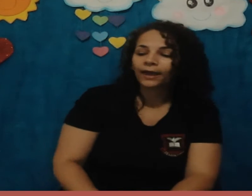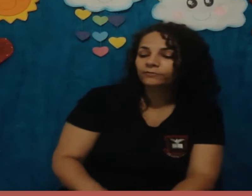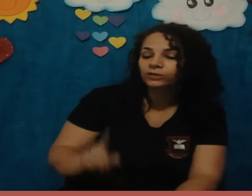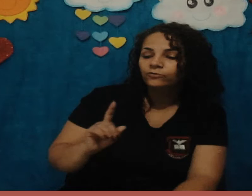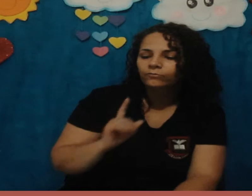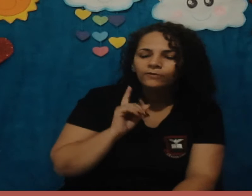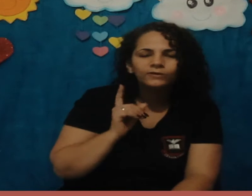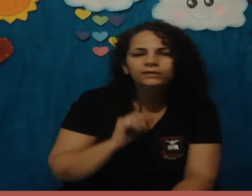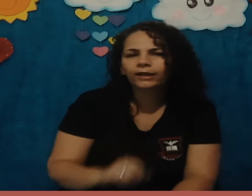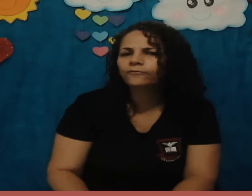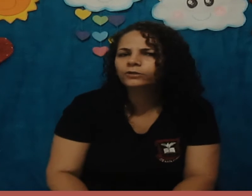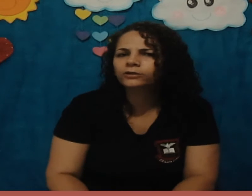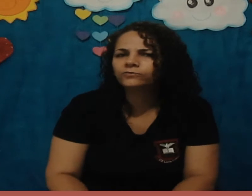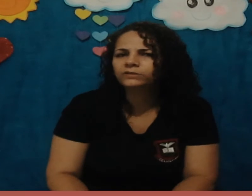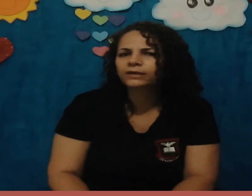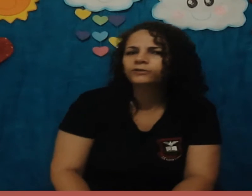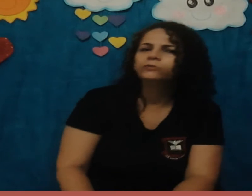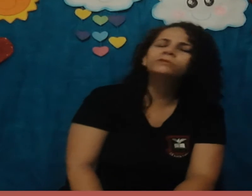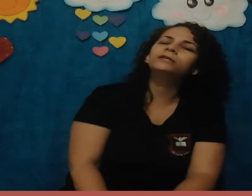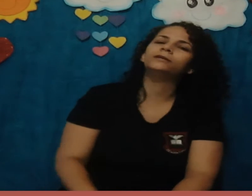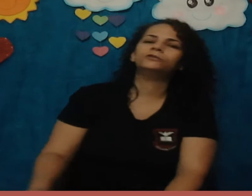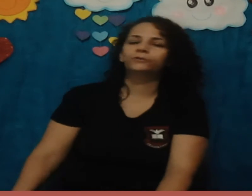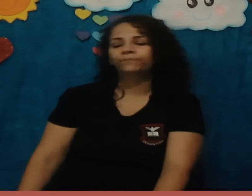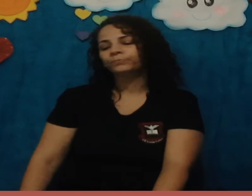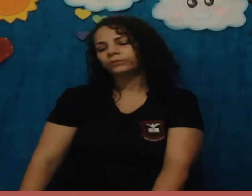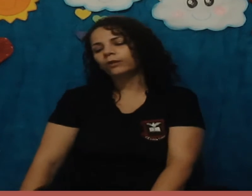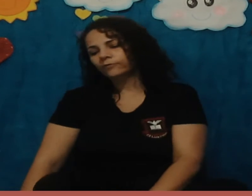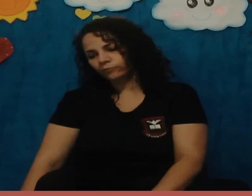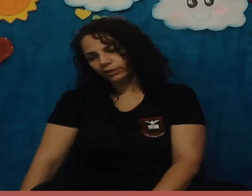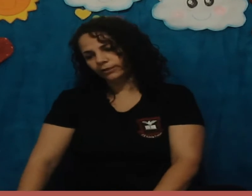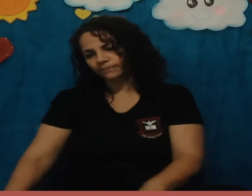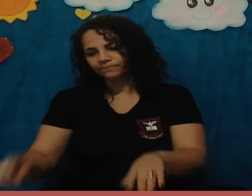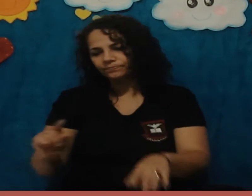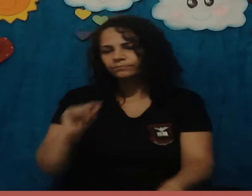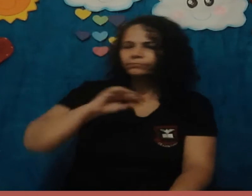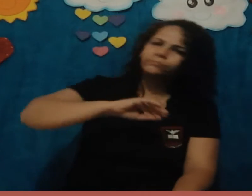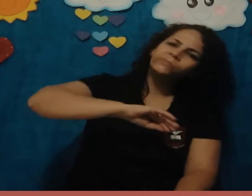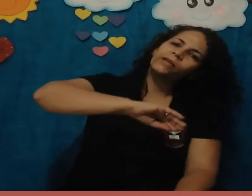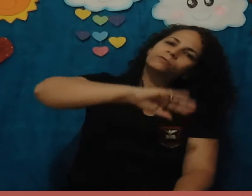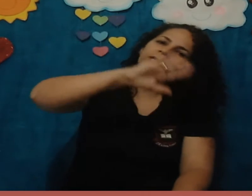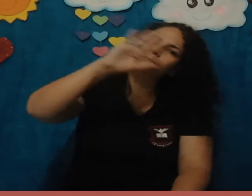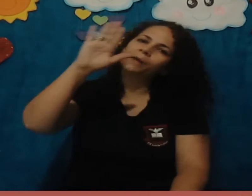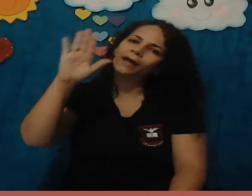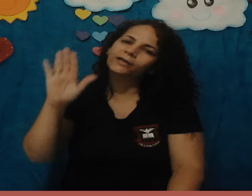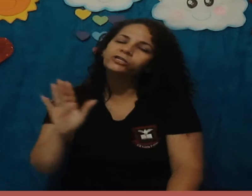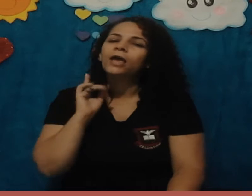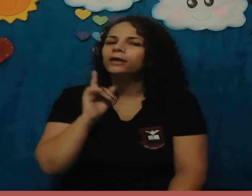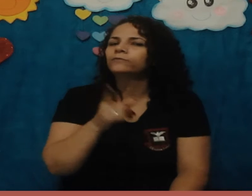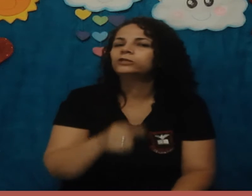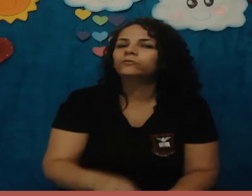Aí vocês vão fazer lá na folhinha de vocês o seguinte, tem uma folhinha, tem os animais e vocês vão